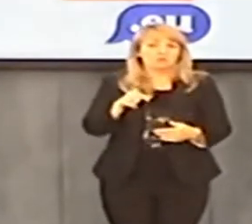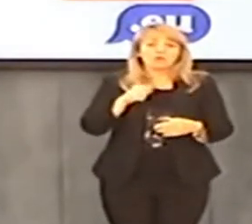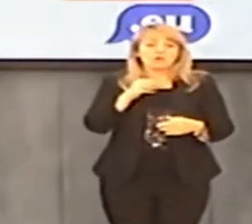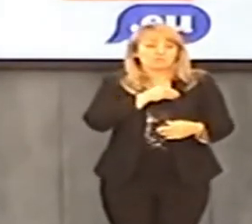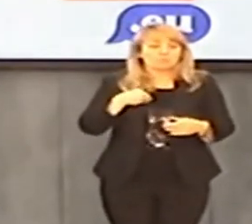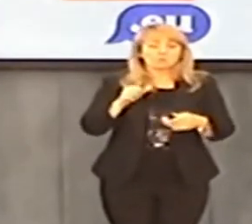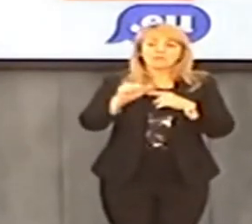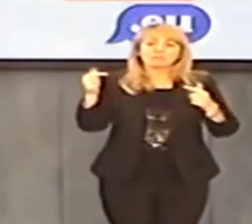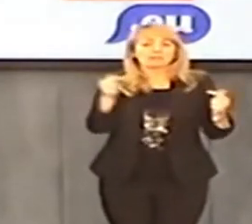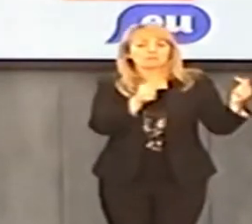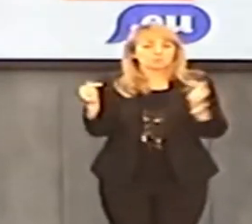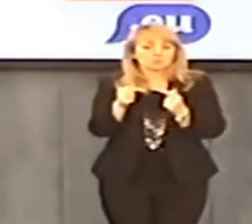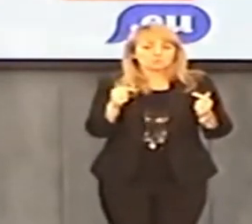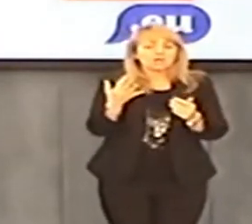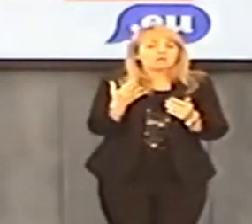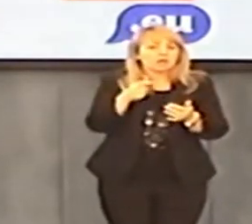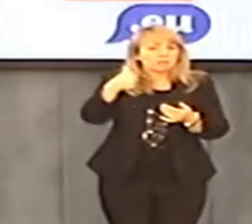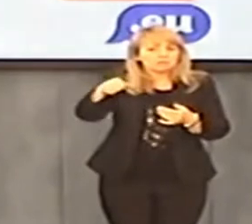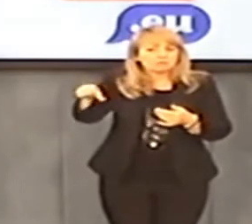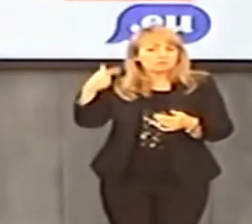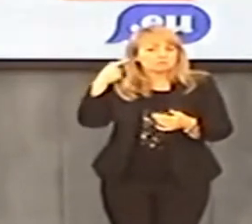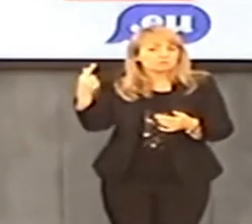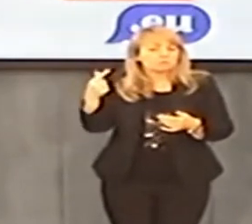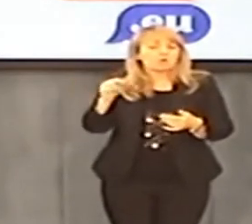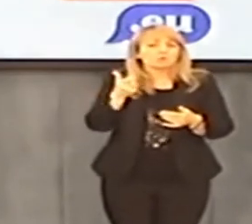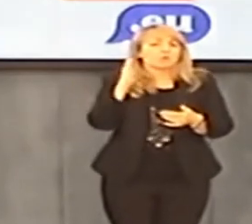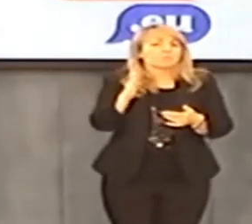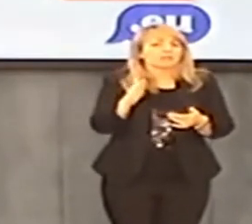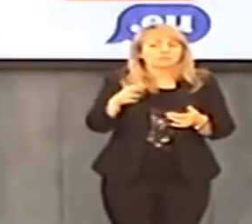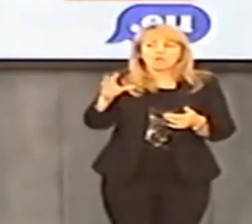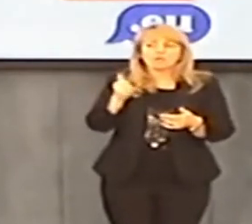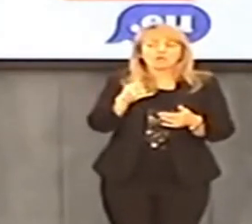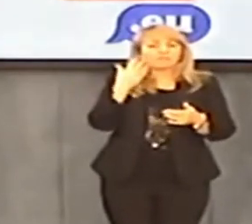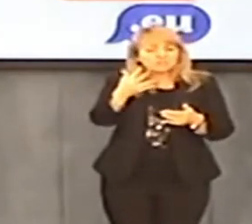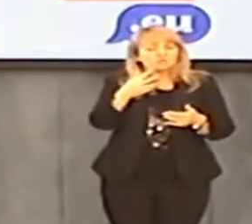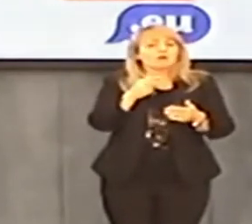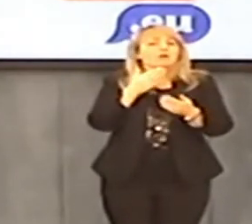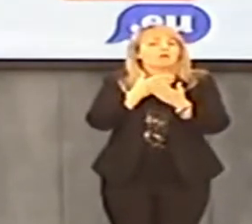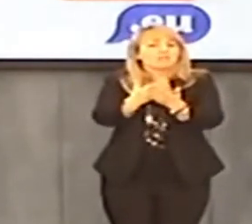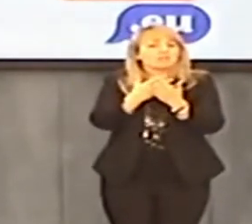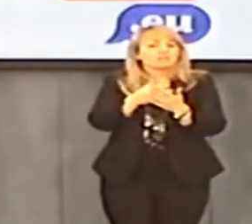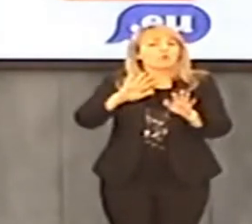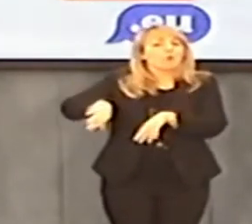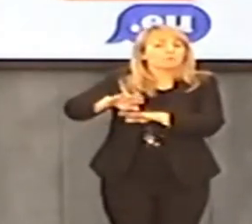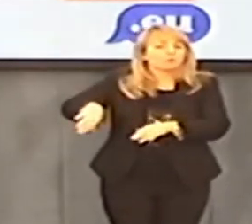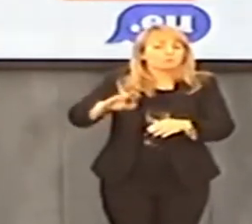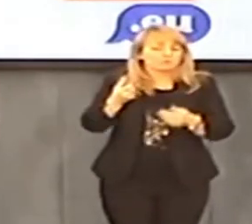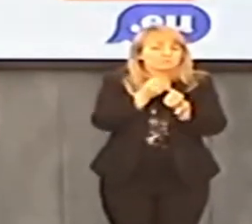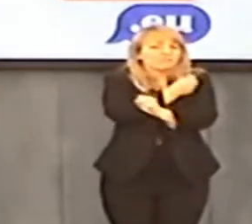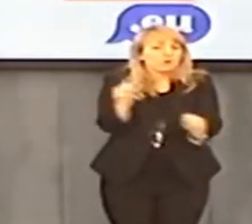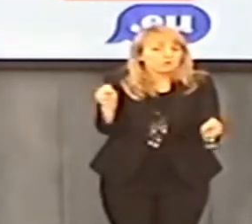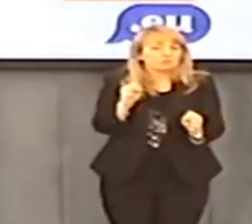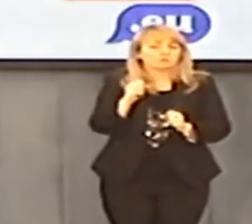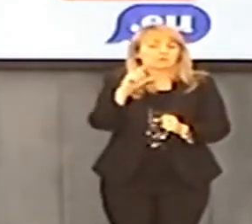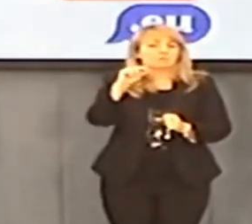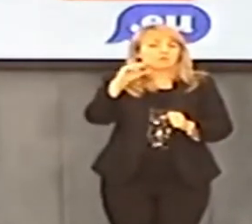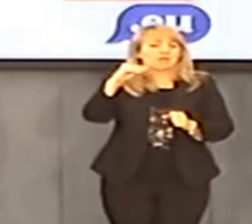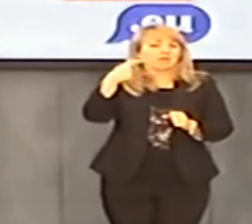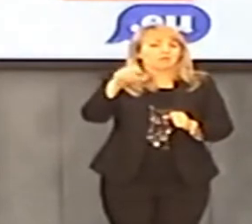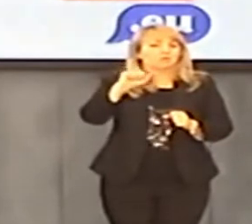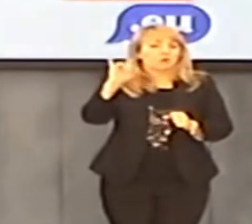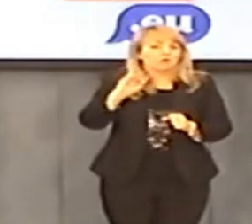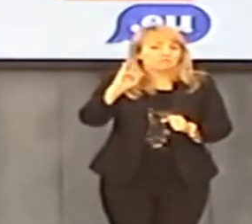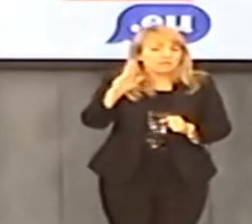więzienia. W Polsce trwa dyskusja od wielu tygodni na temat tego, co będzie z pedofilami, którzy za chwilę opuszczą